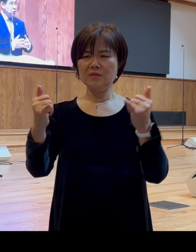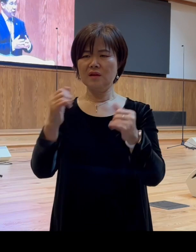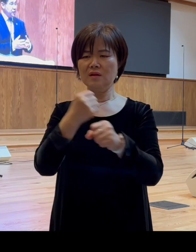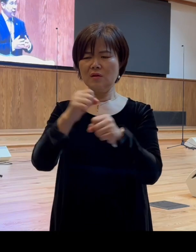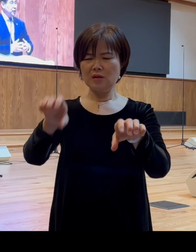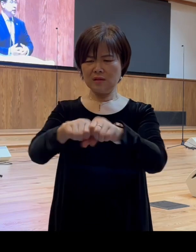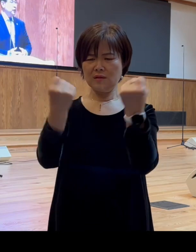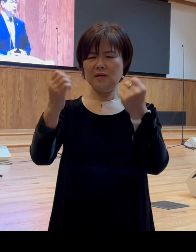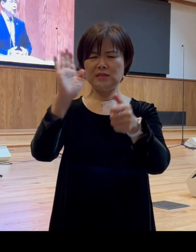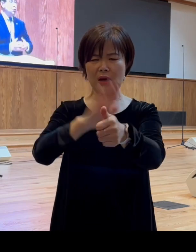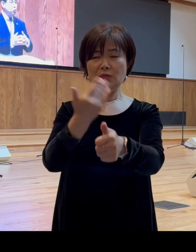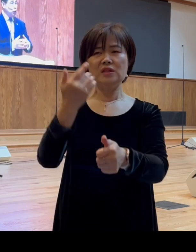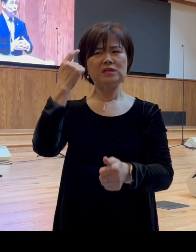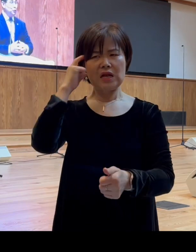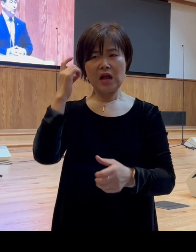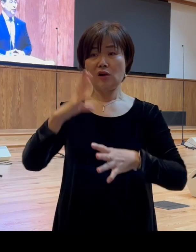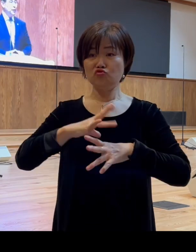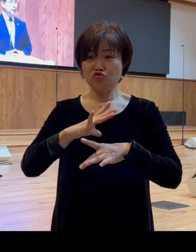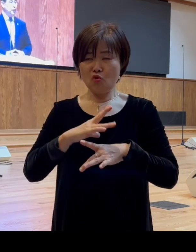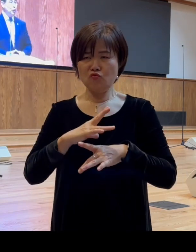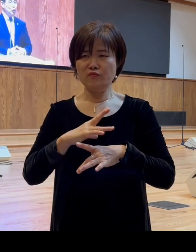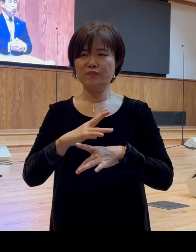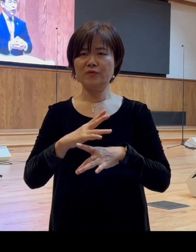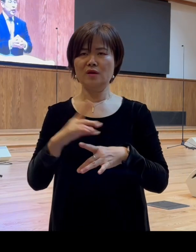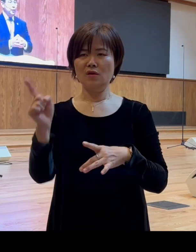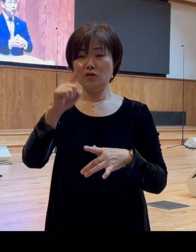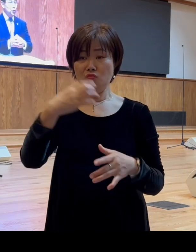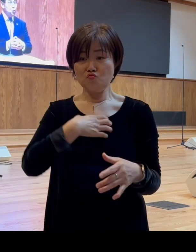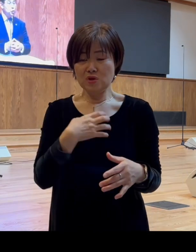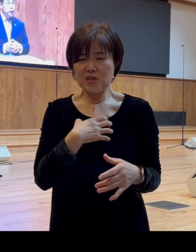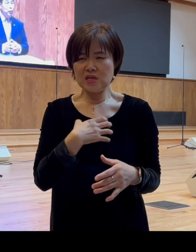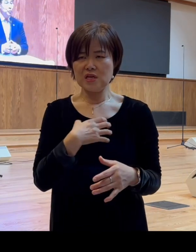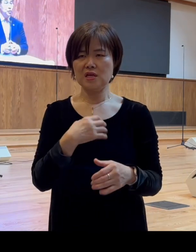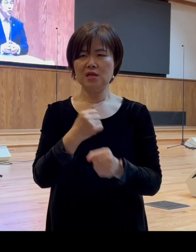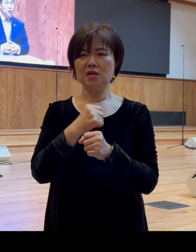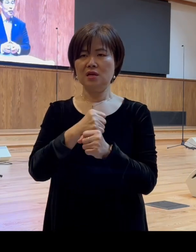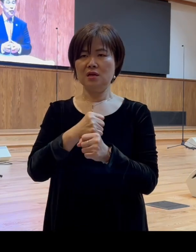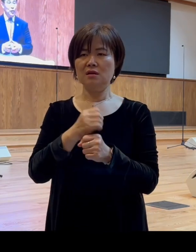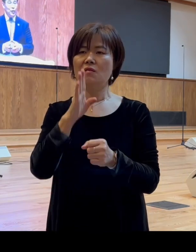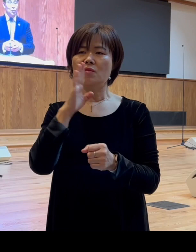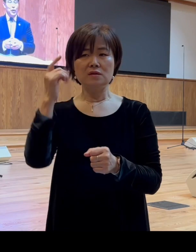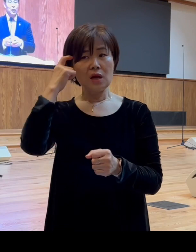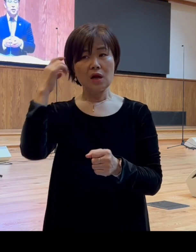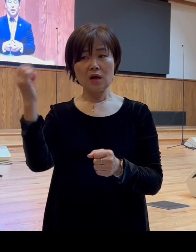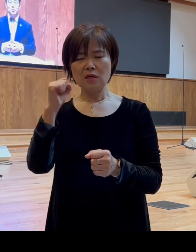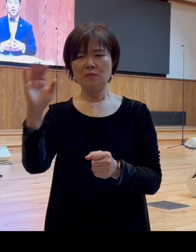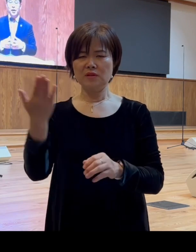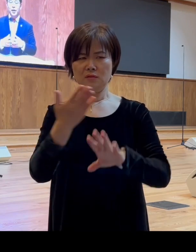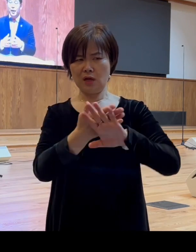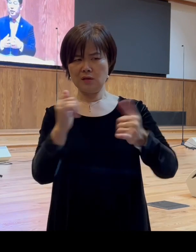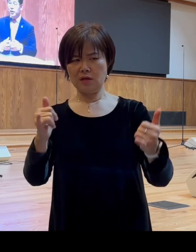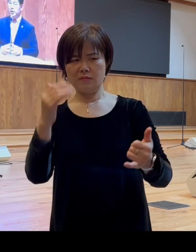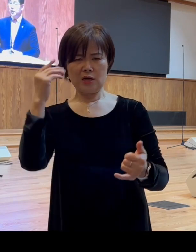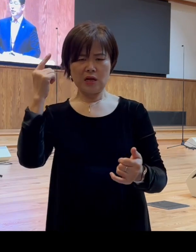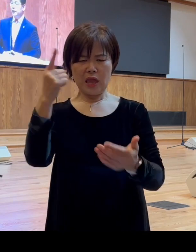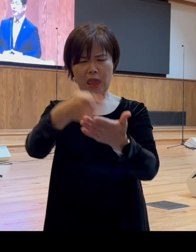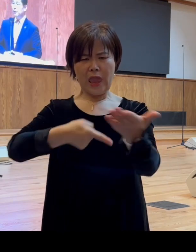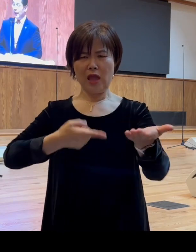생각들 두려움 어떤 위기감들이 조성이 되면서 그럼 다른 사람들에게 해를 끼치는 그런